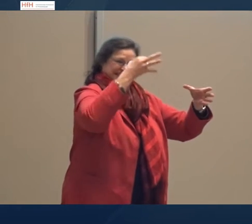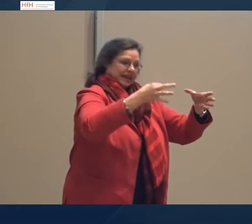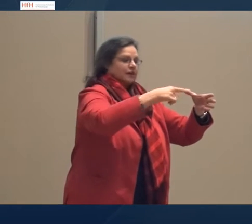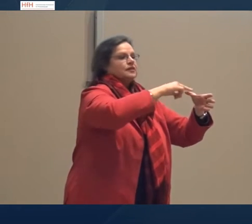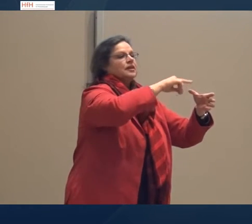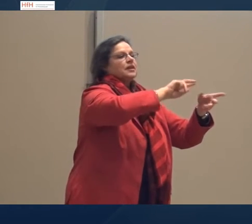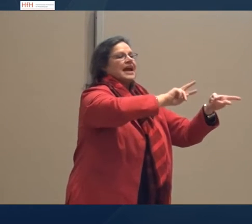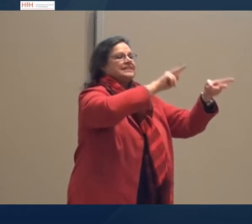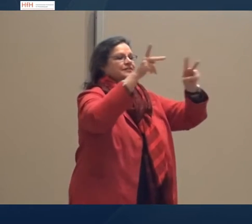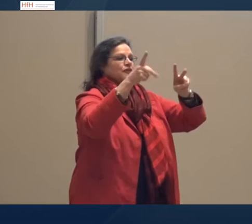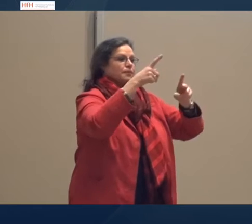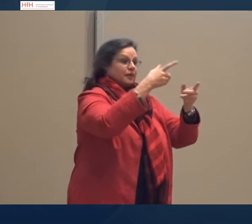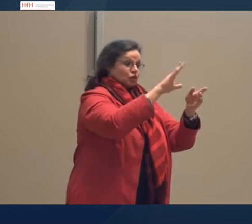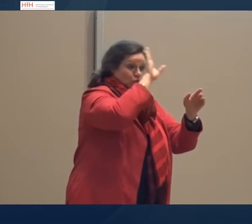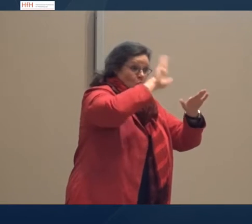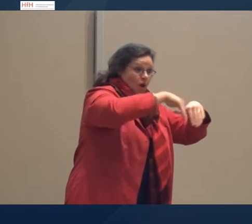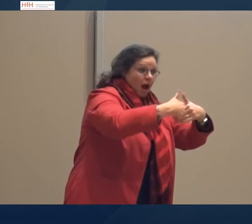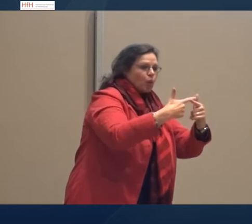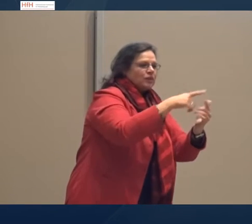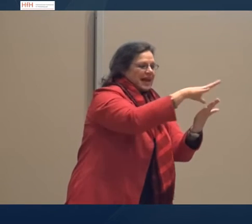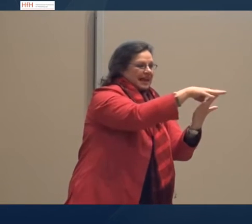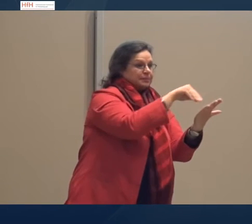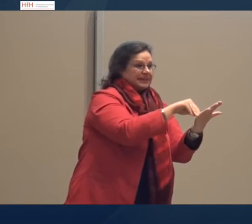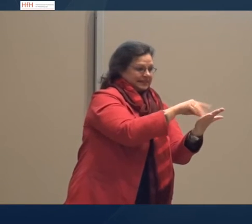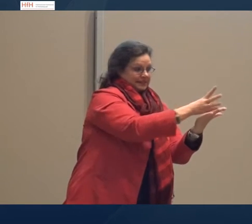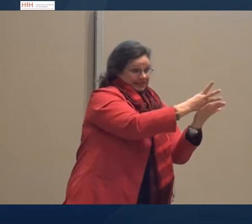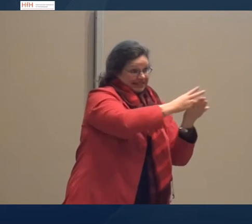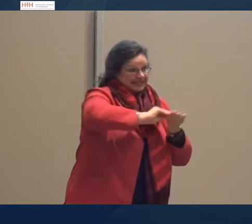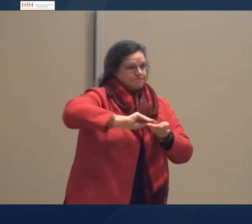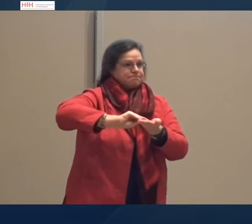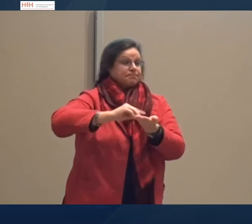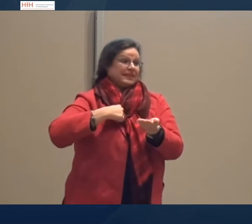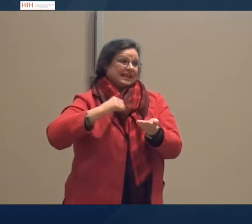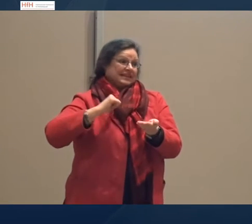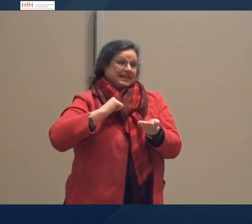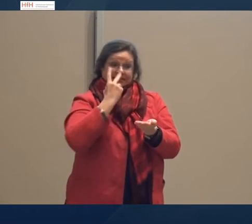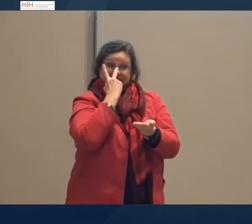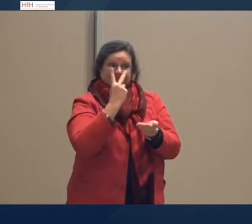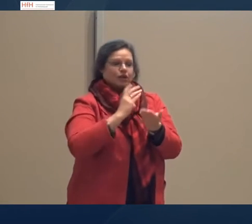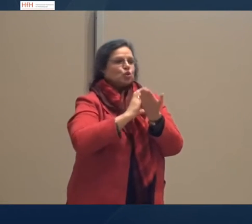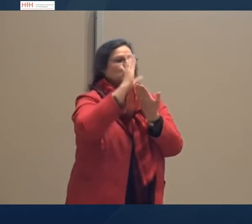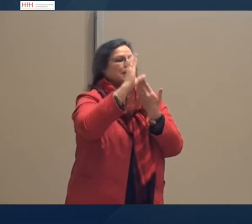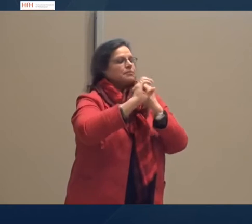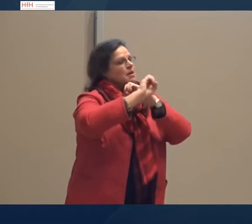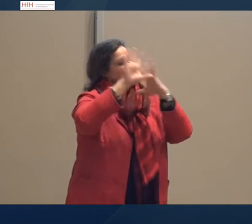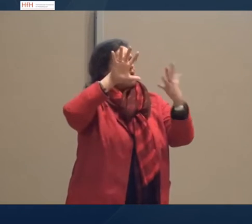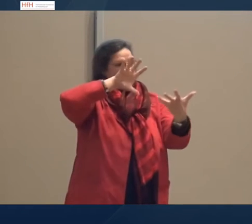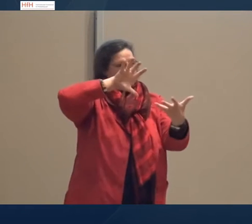Und dieser Transfer muss natürlich auch stattfinden, dass die Ergebnisse der Forschung dann Einfluss nehmen. Ich bin sehr gespannt, wie sich das Curriculum